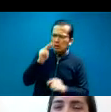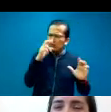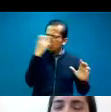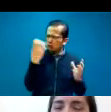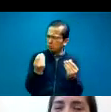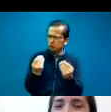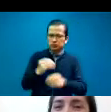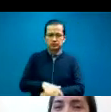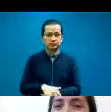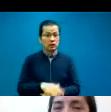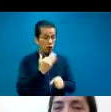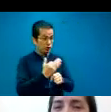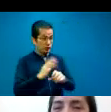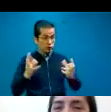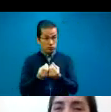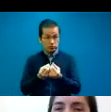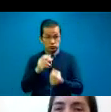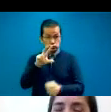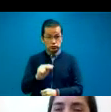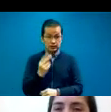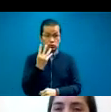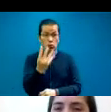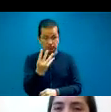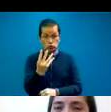Actualmente son 84 miembros,